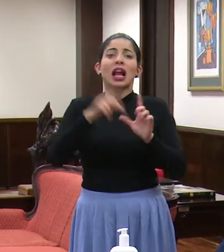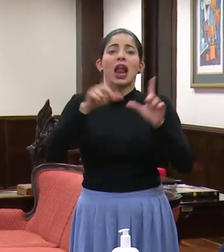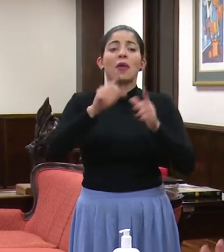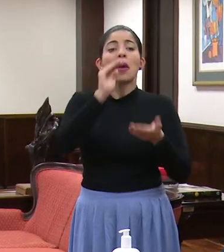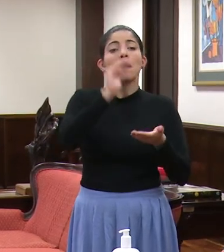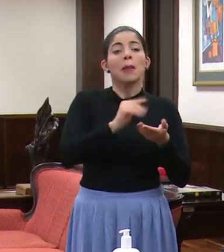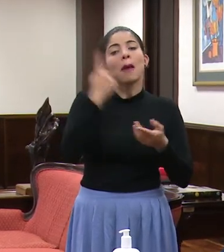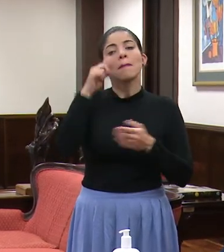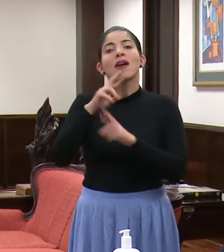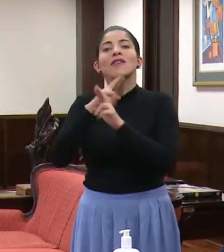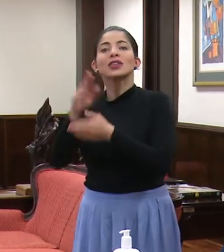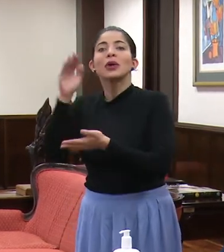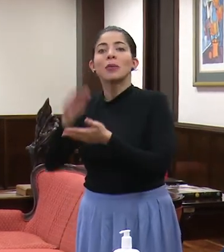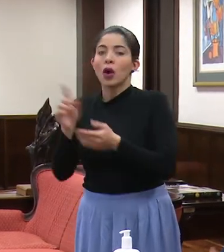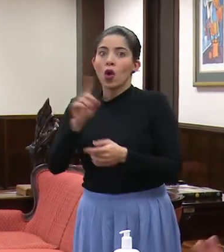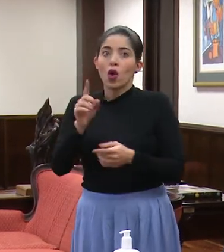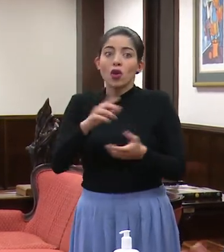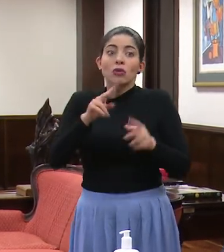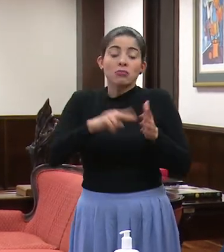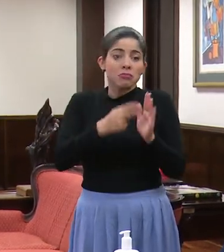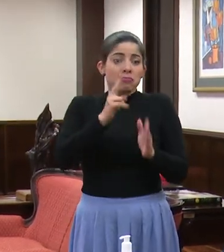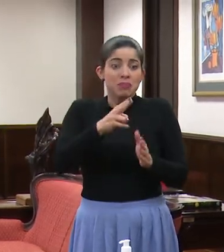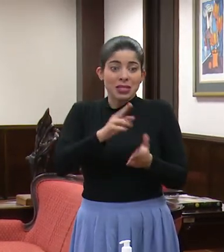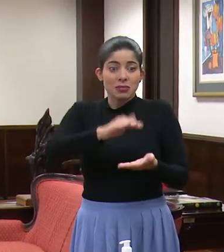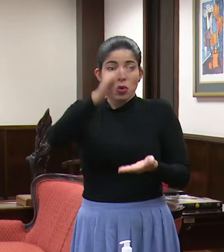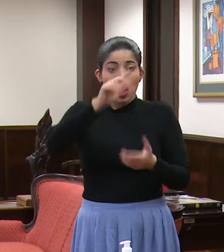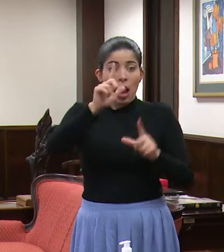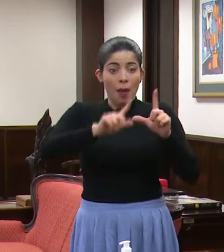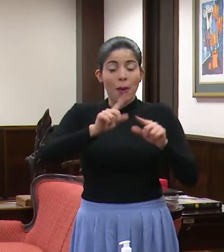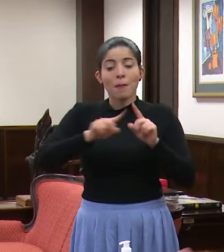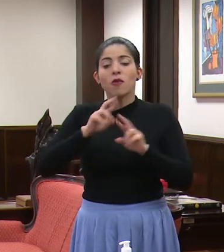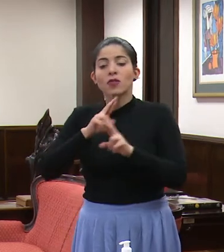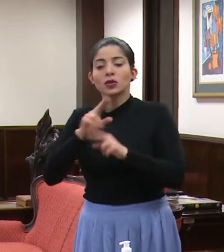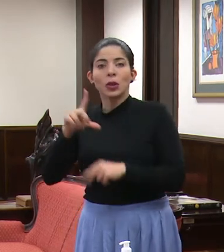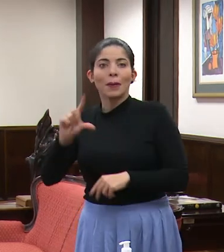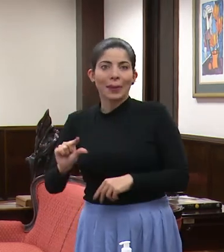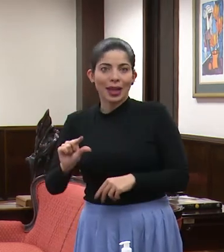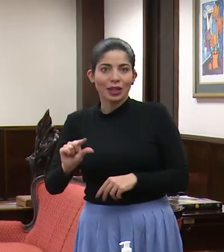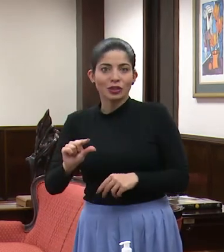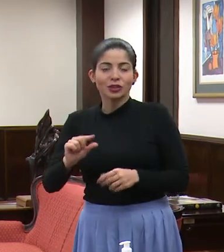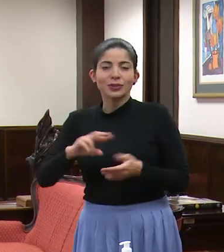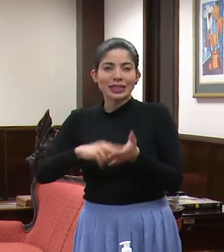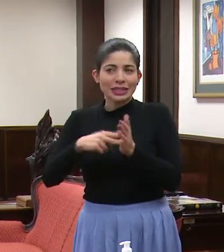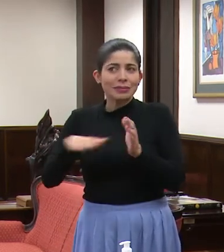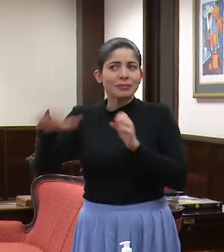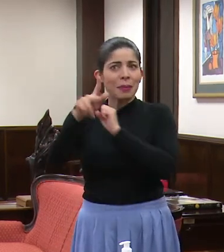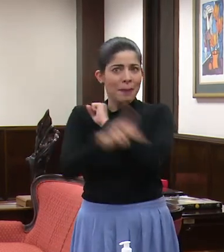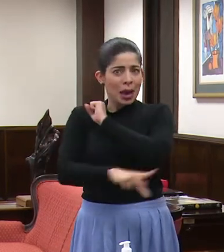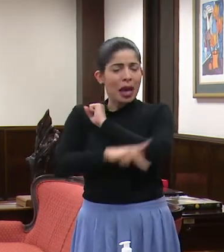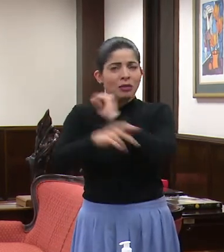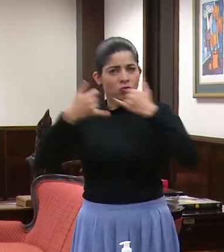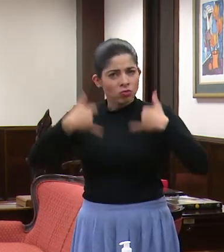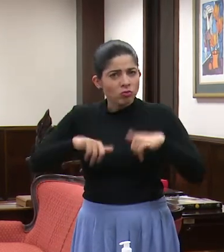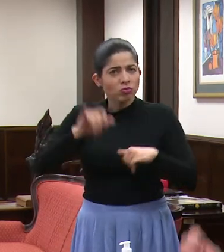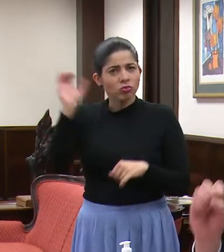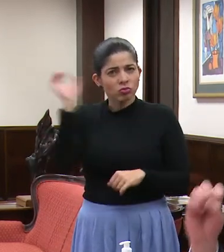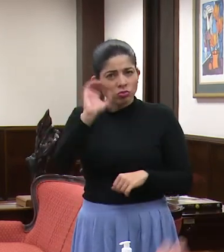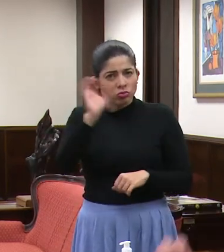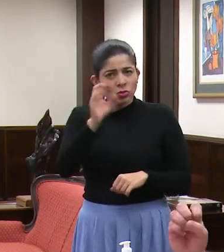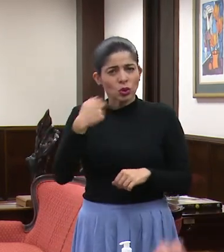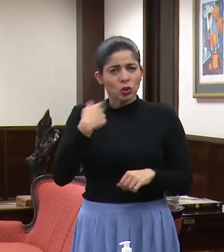hacer y salieron pocos casos, eso es algo, se descartaron casos, el país está buscando, eso es una cosa muy importante, nosotros